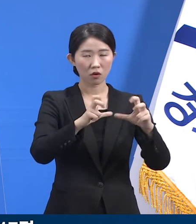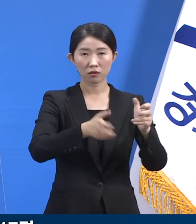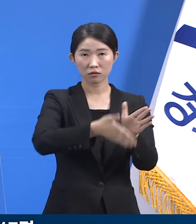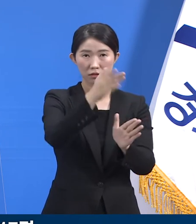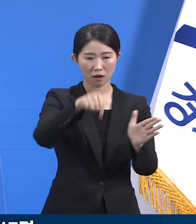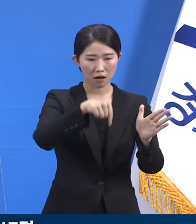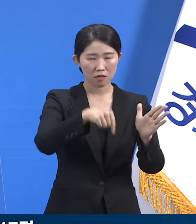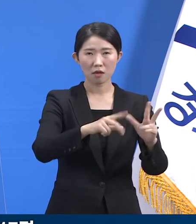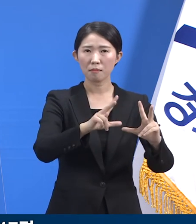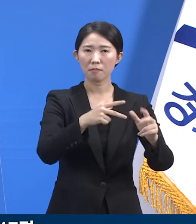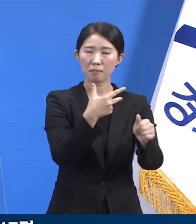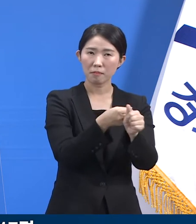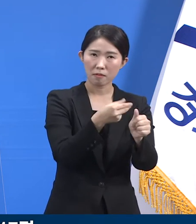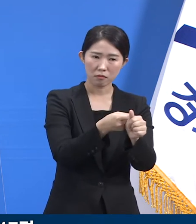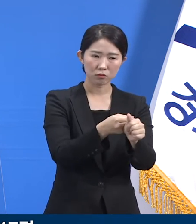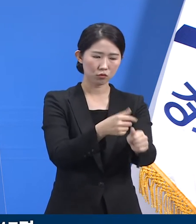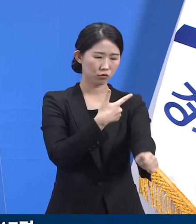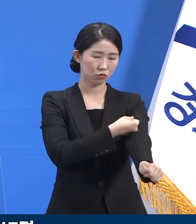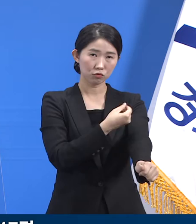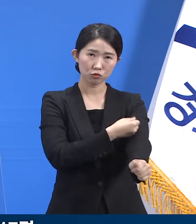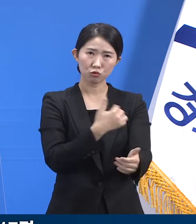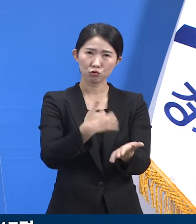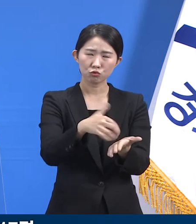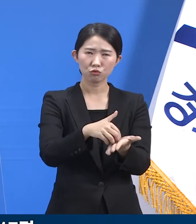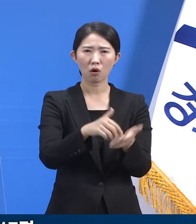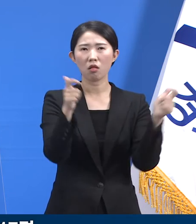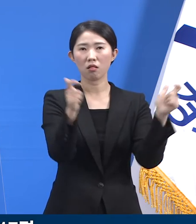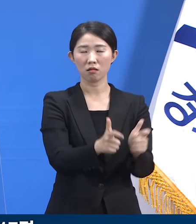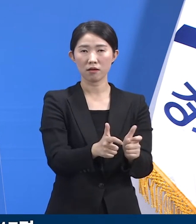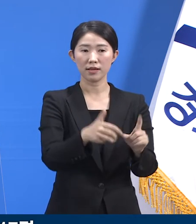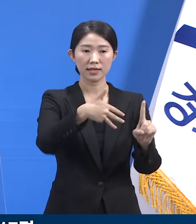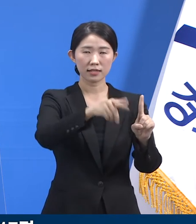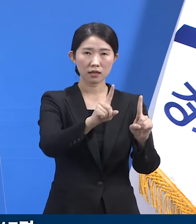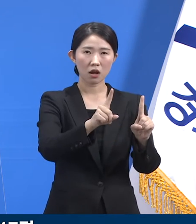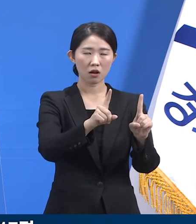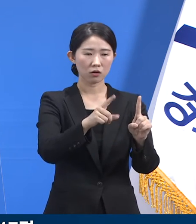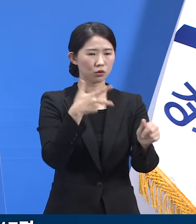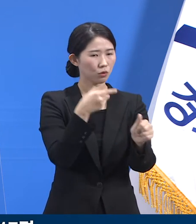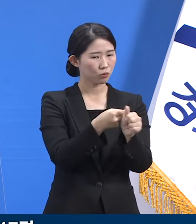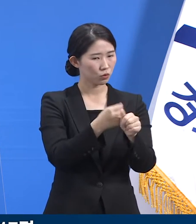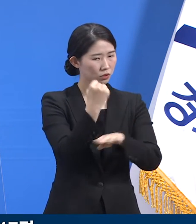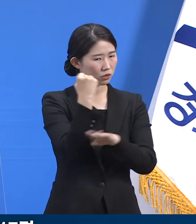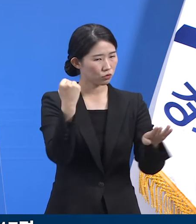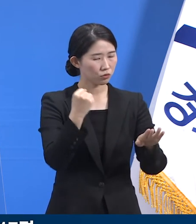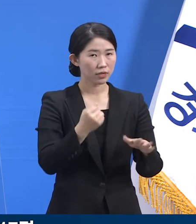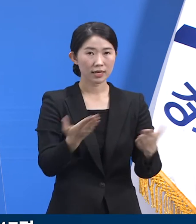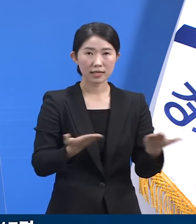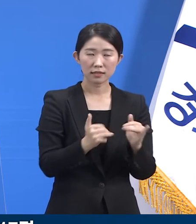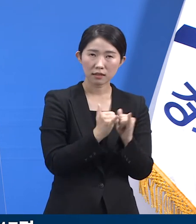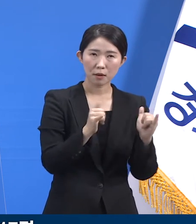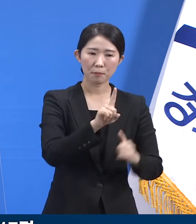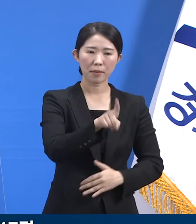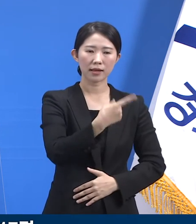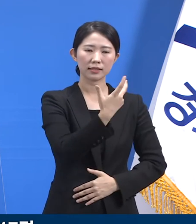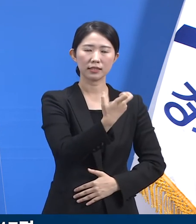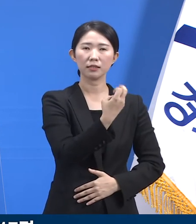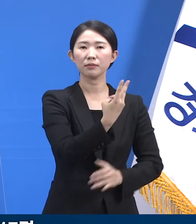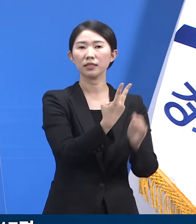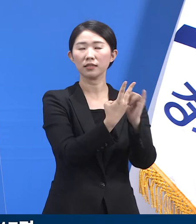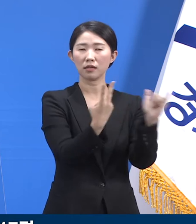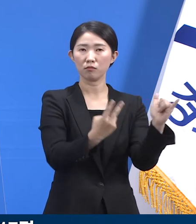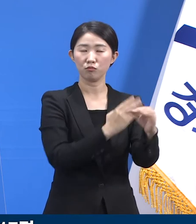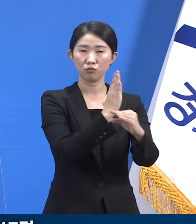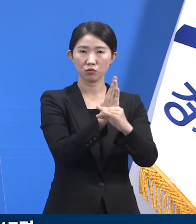초기 역학조사 시점에서 1차 접종 기준 종사자 172명 중